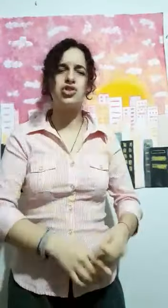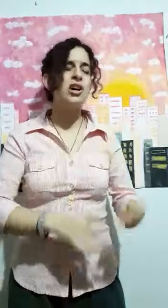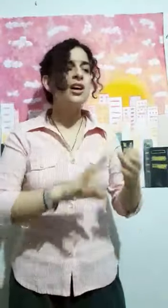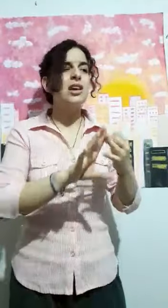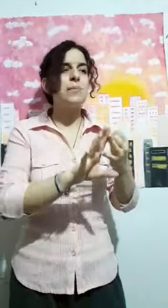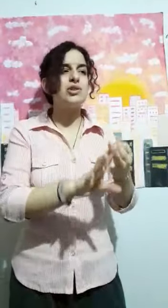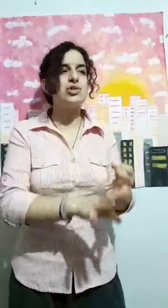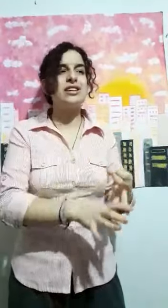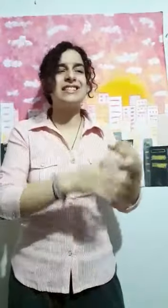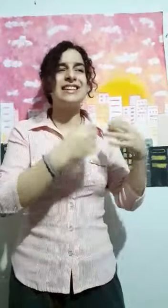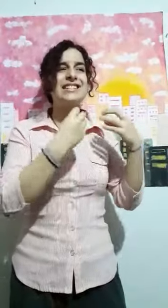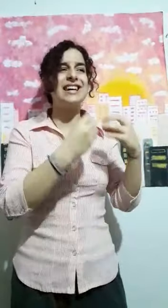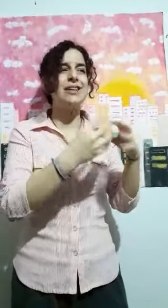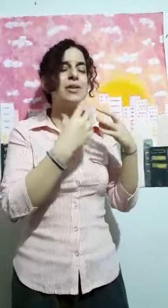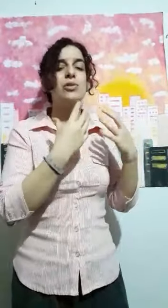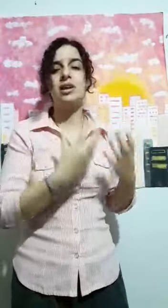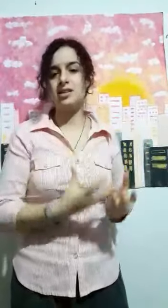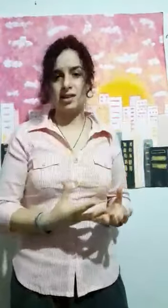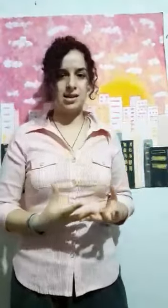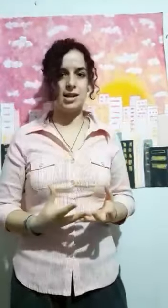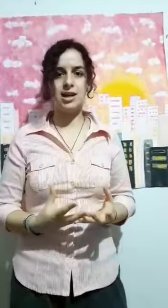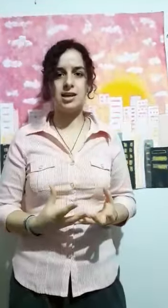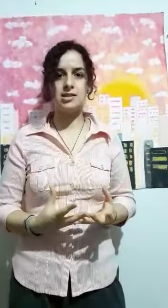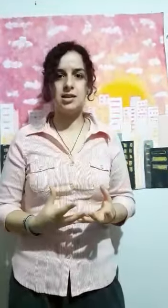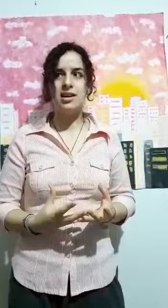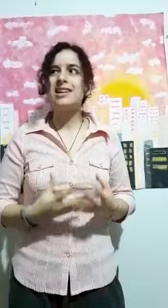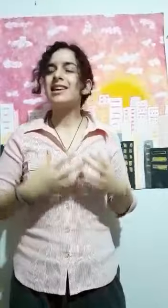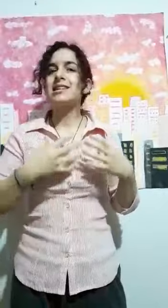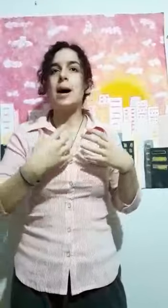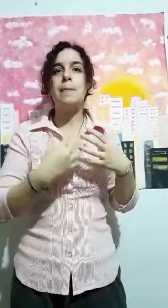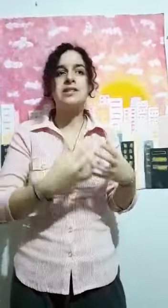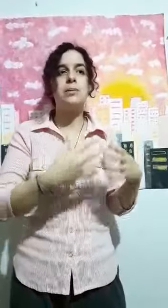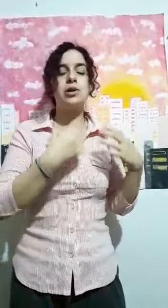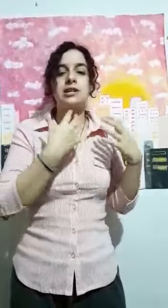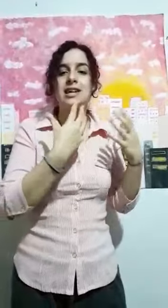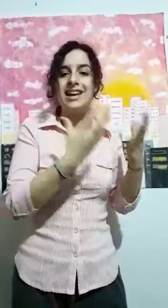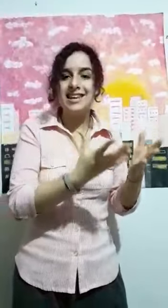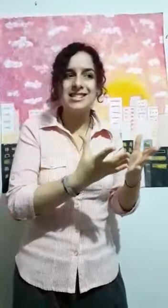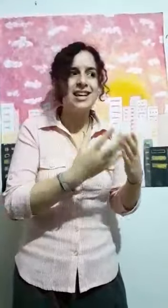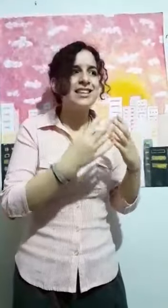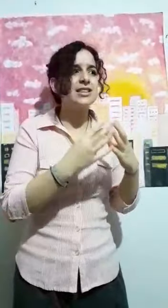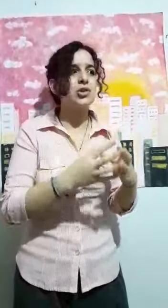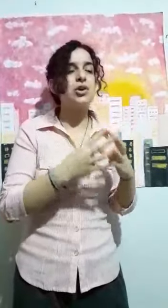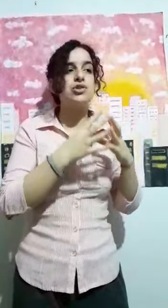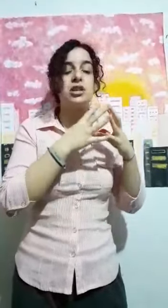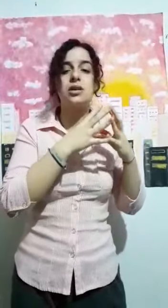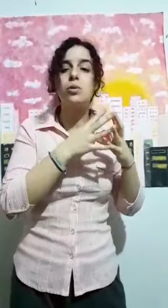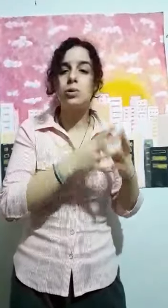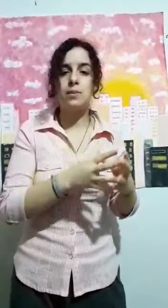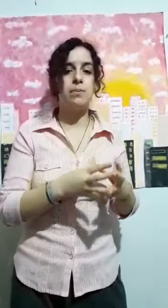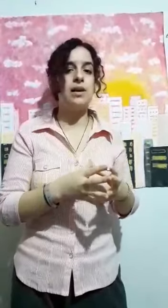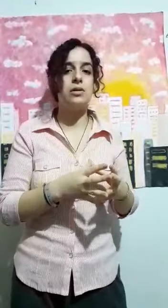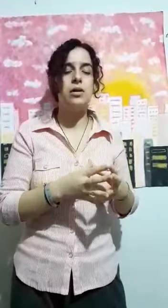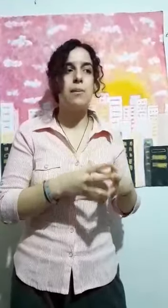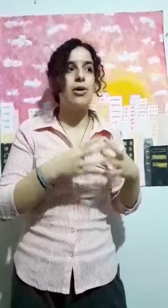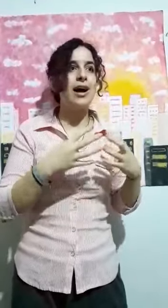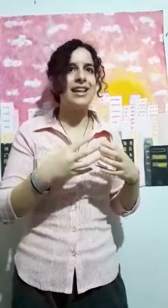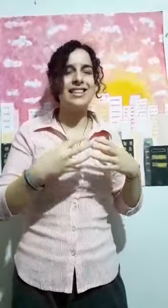y personas que están abandonadas en las calles. Que se las pasan por las calles tratando de conseguir un empleo. Pero la gente,